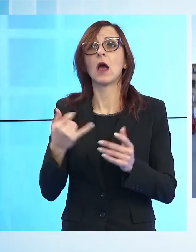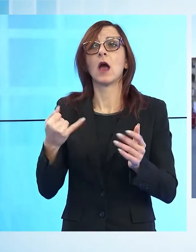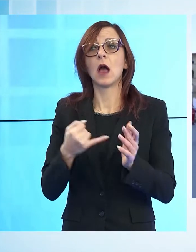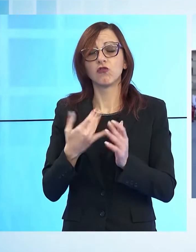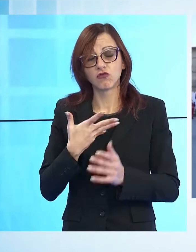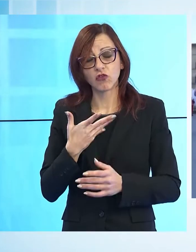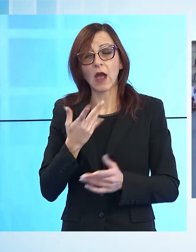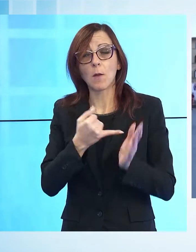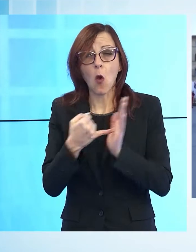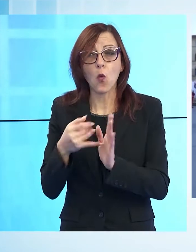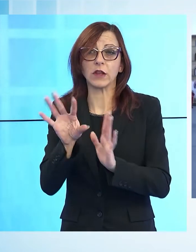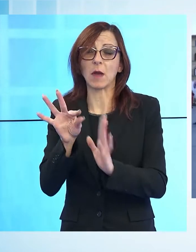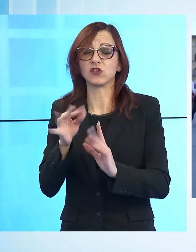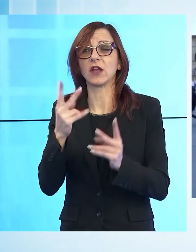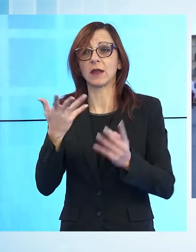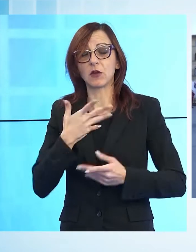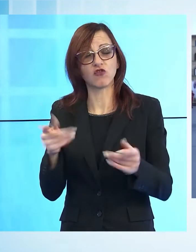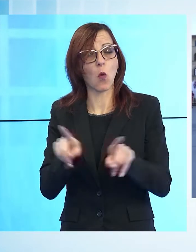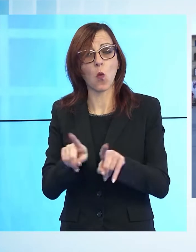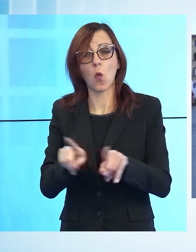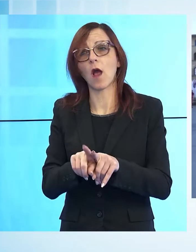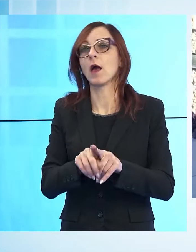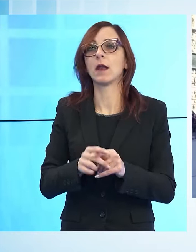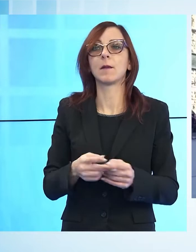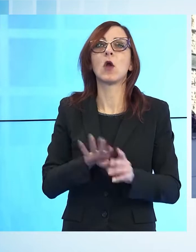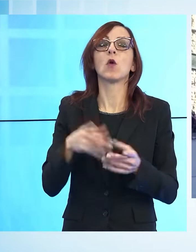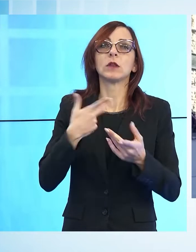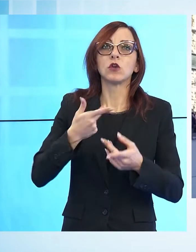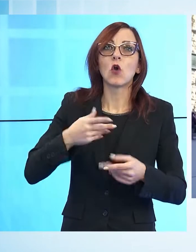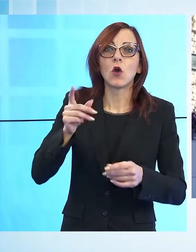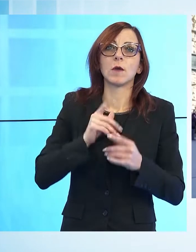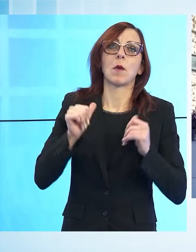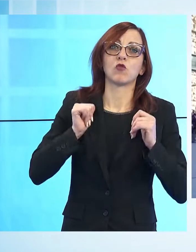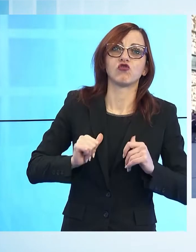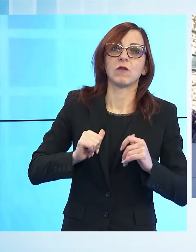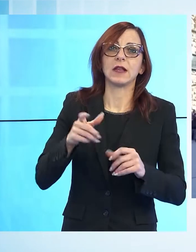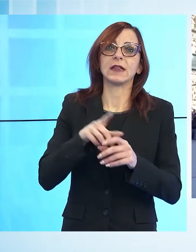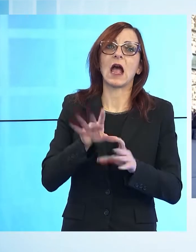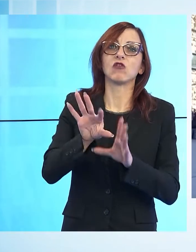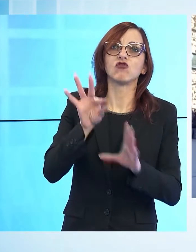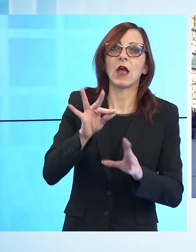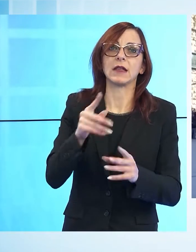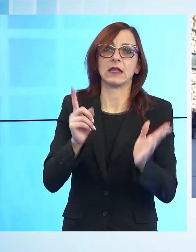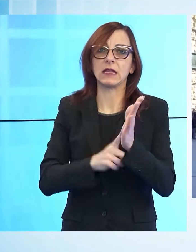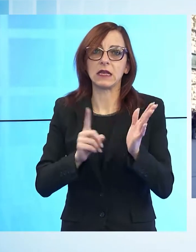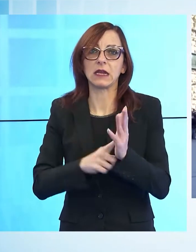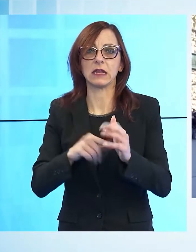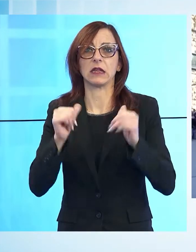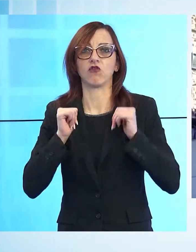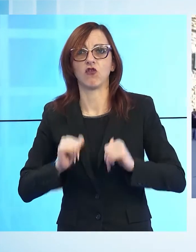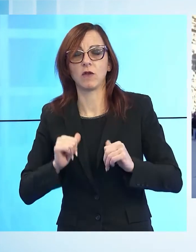morte. Ecco, i valori di civiltà, dell'umanesimo, dei diritti, della libertà che la Toscana sempre esprime per prima,